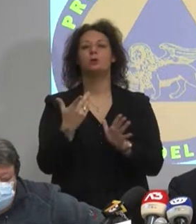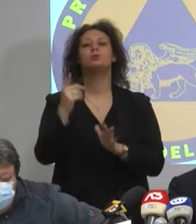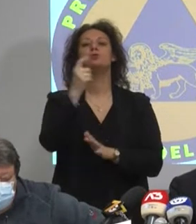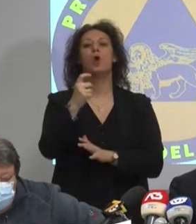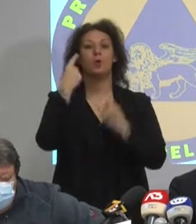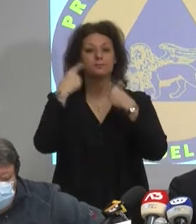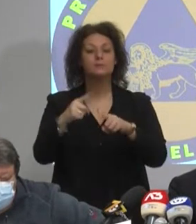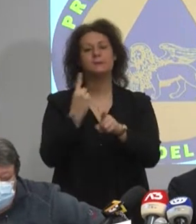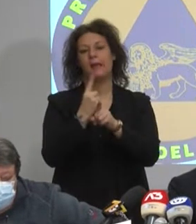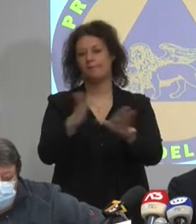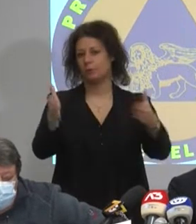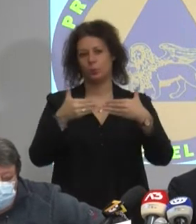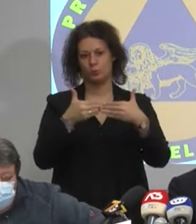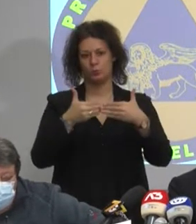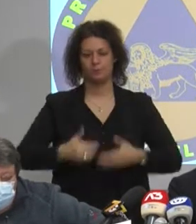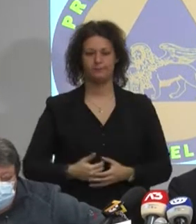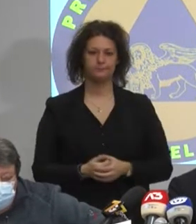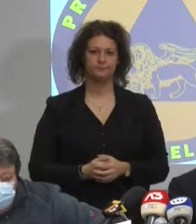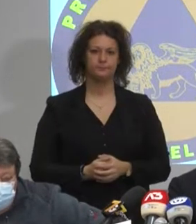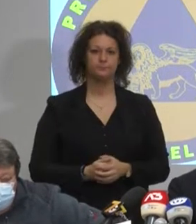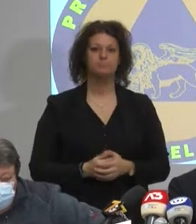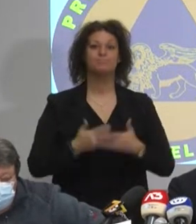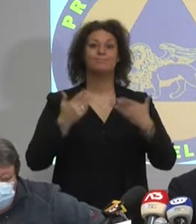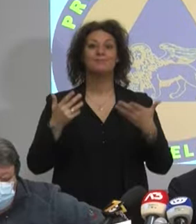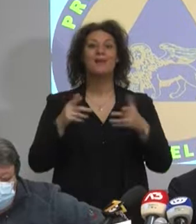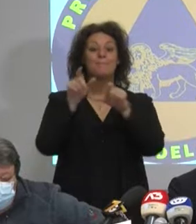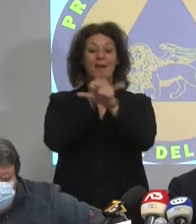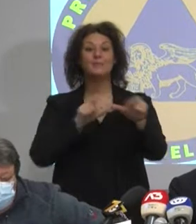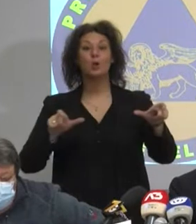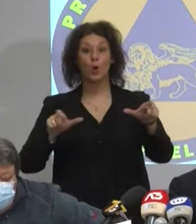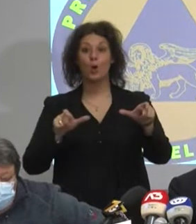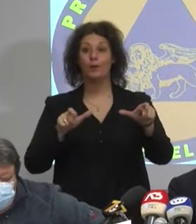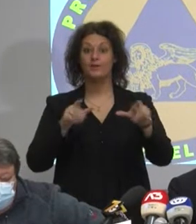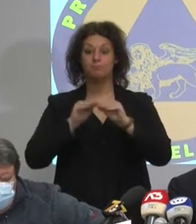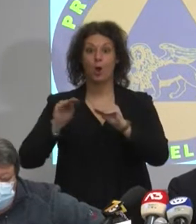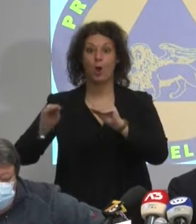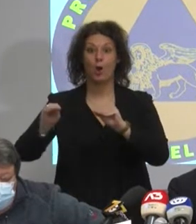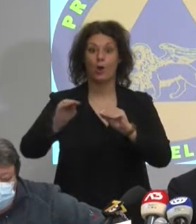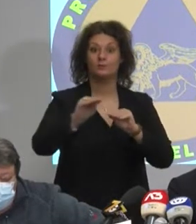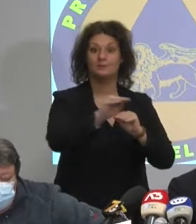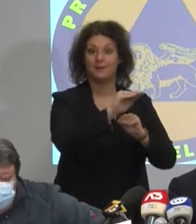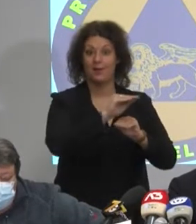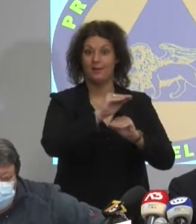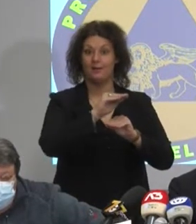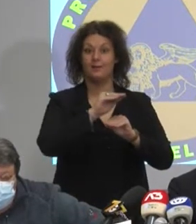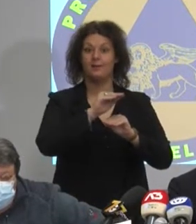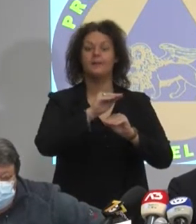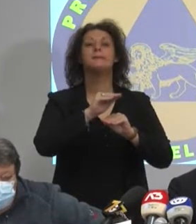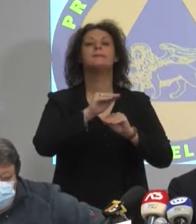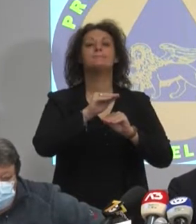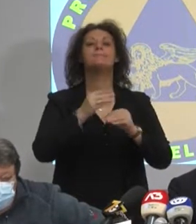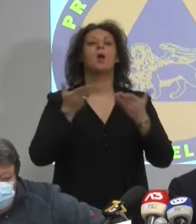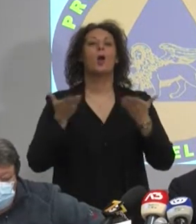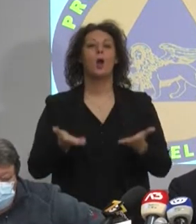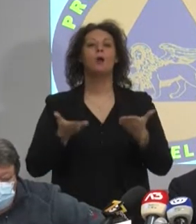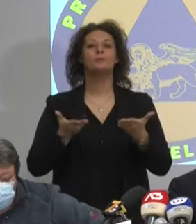L'affluenza e le grandi masse che si spostano oggi ancora ci portano ad essere la prima regione d